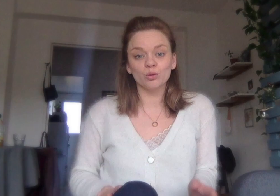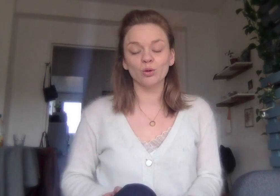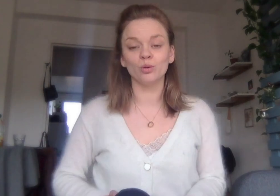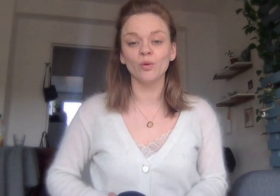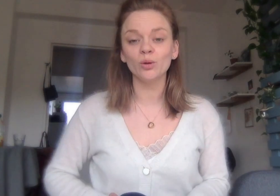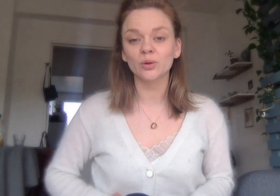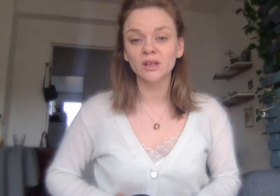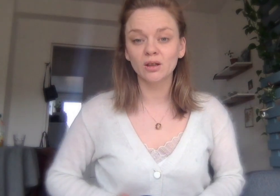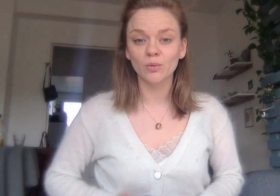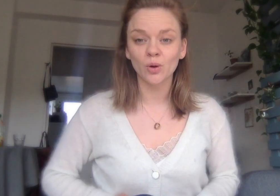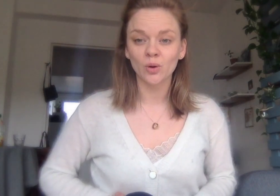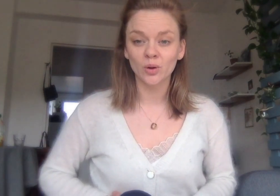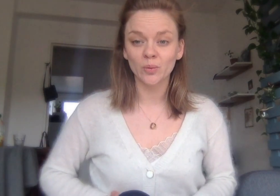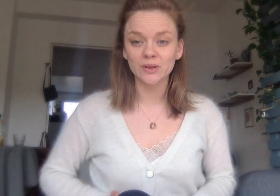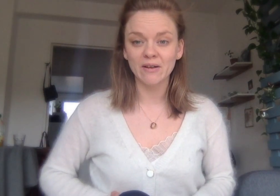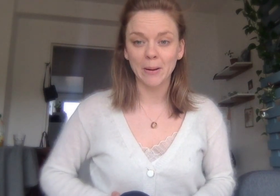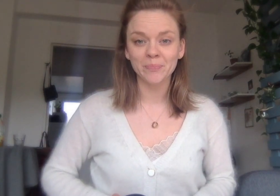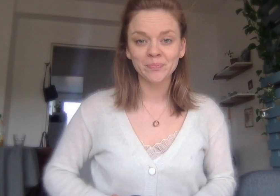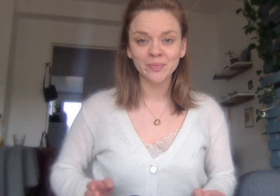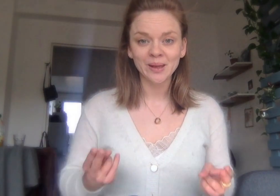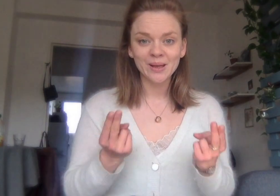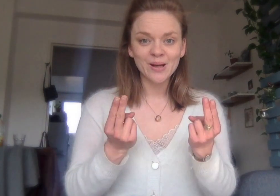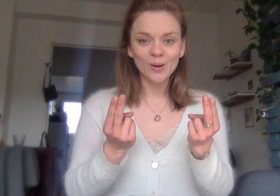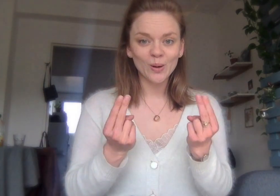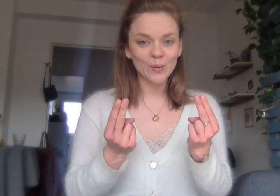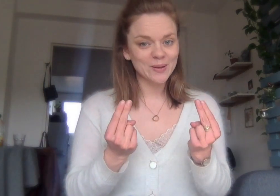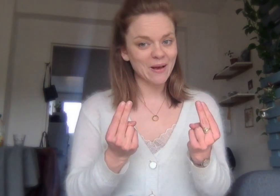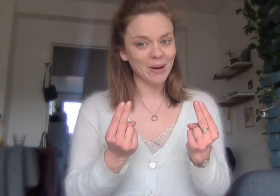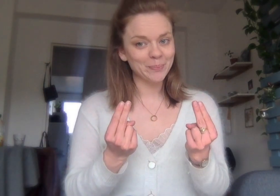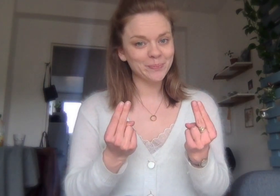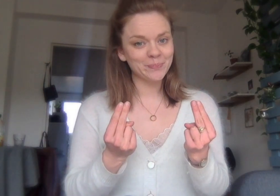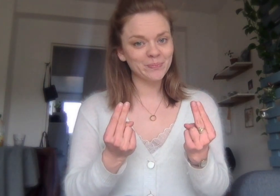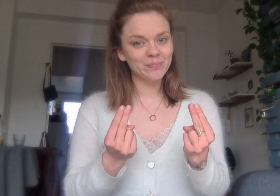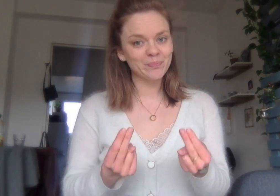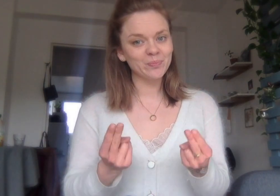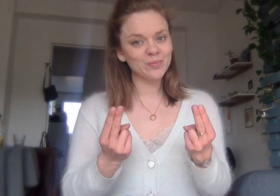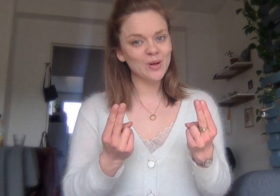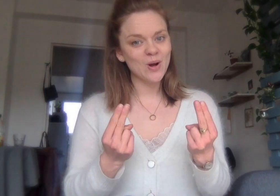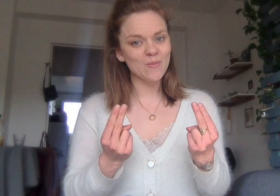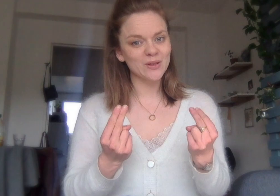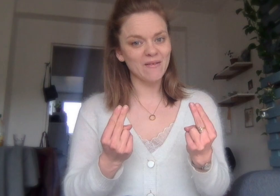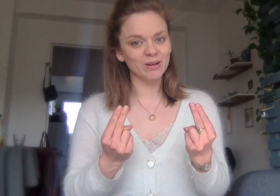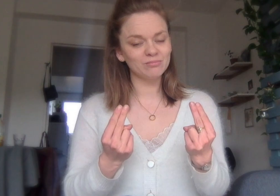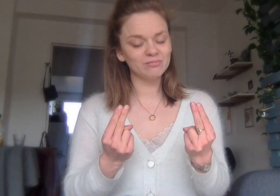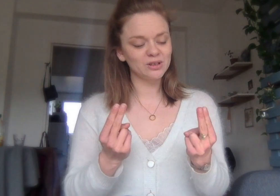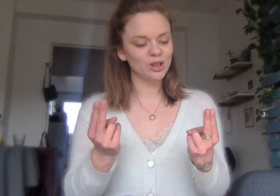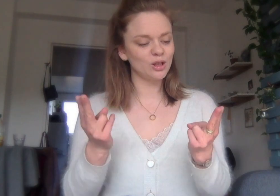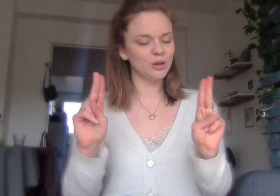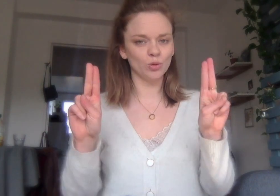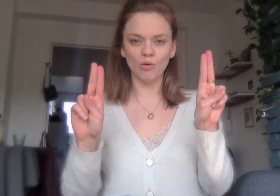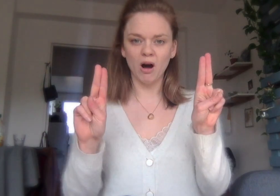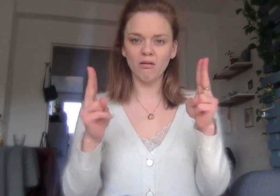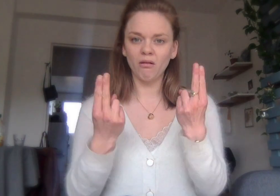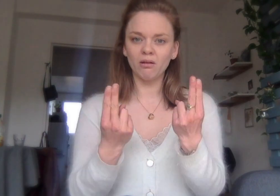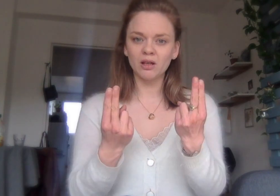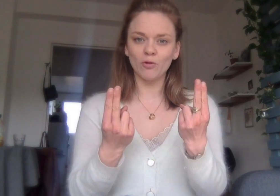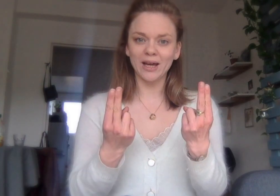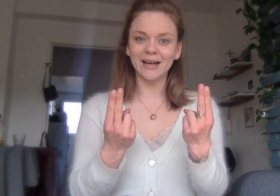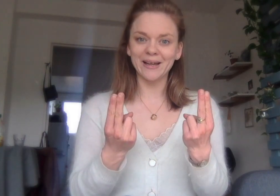se demande aussi comment ça va ? Comment ça va ? Comment ça va ? C'est les deux doigts qui vont vers l'arrière.